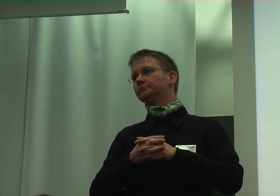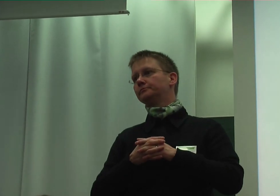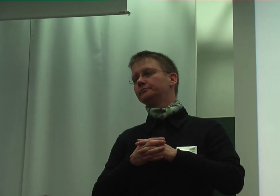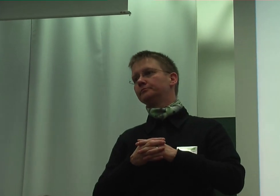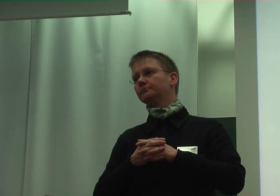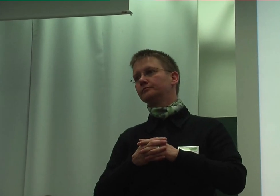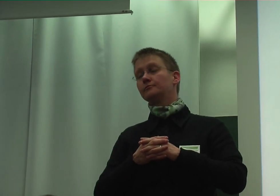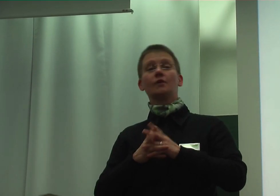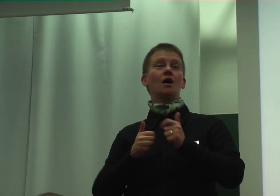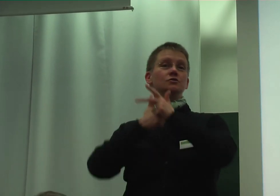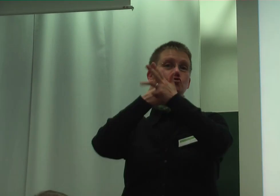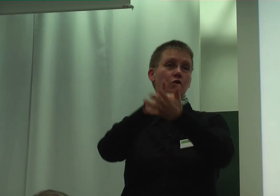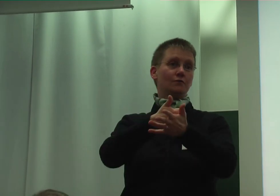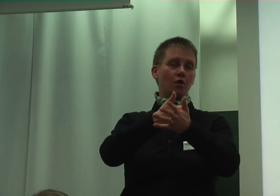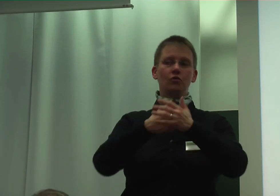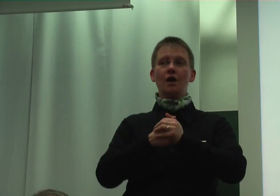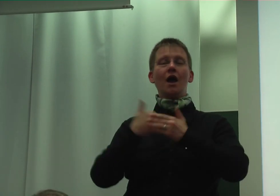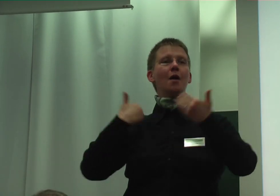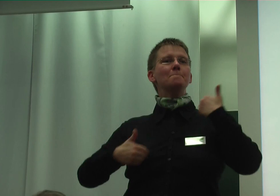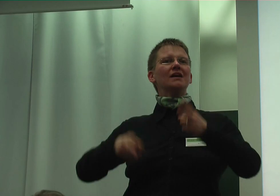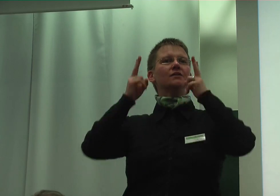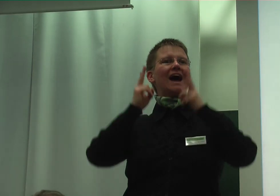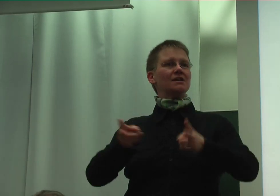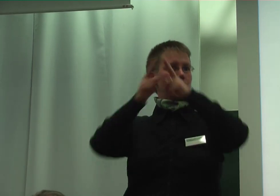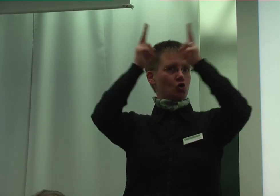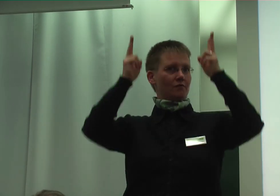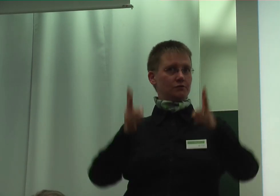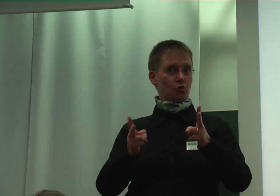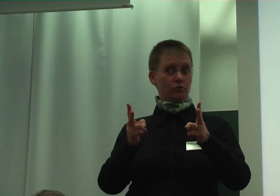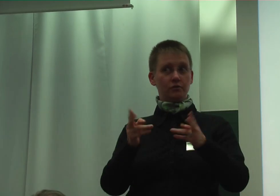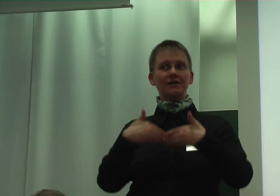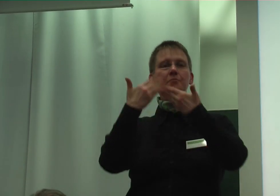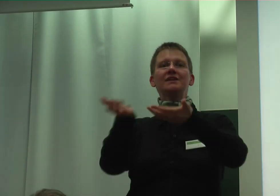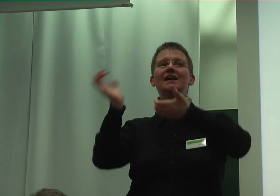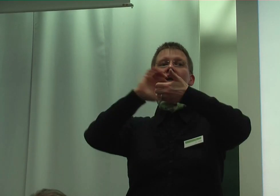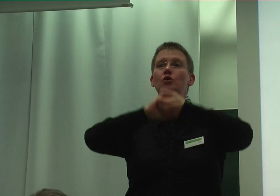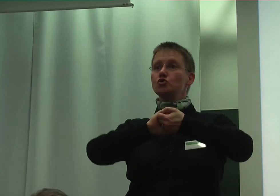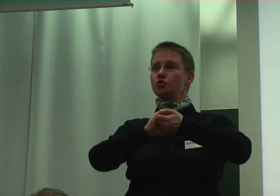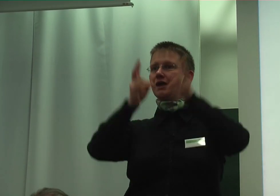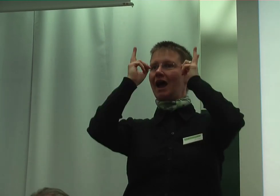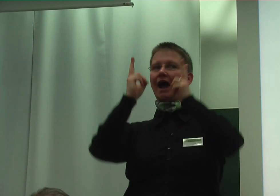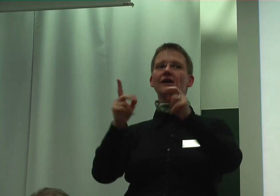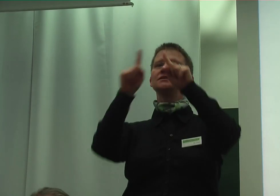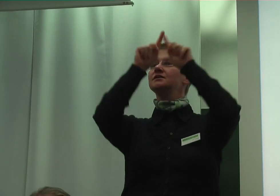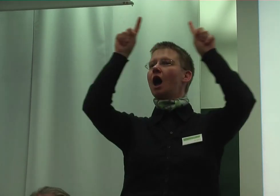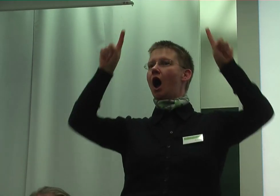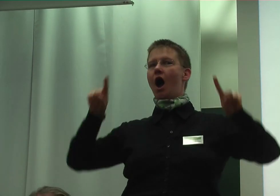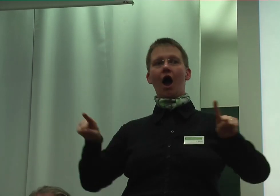Schlussfolgerung. Die UN-Behindernrechtskonvention gibt die Diskussion einen rechtlichen Rahmen im Ziel, dass die